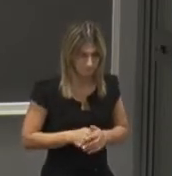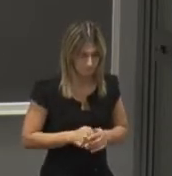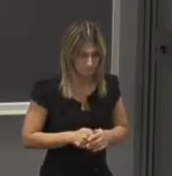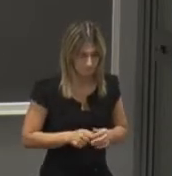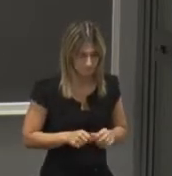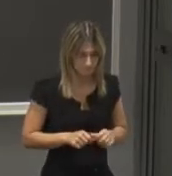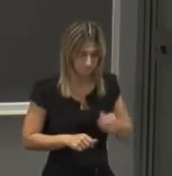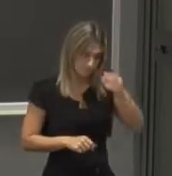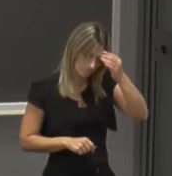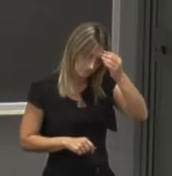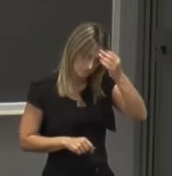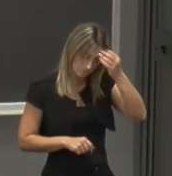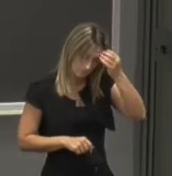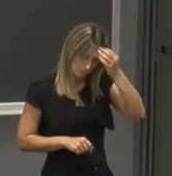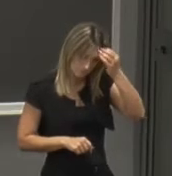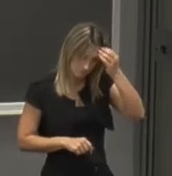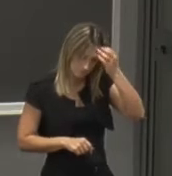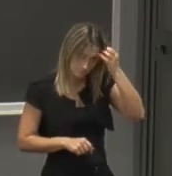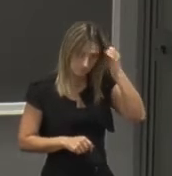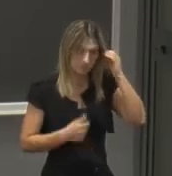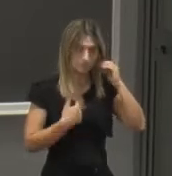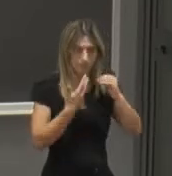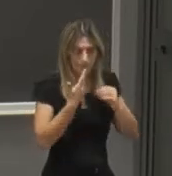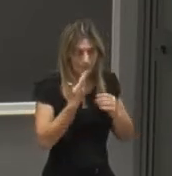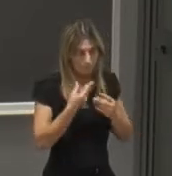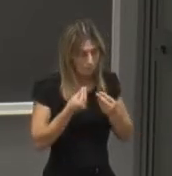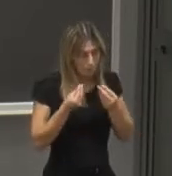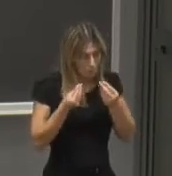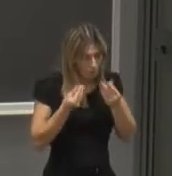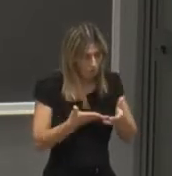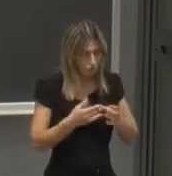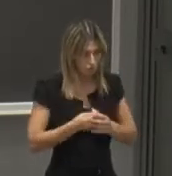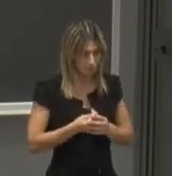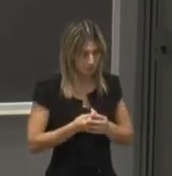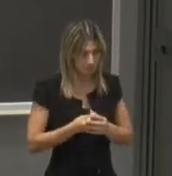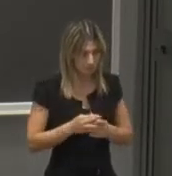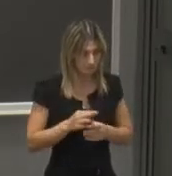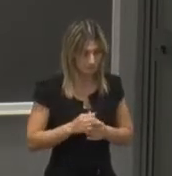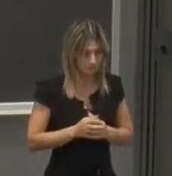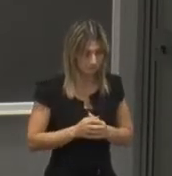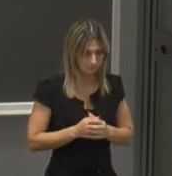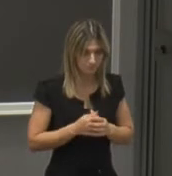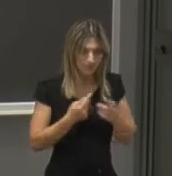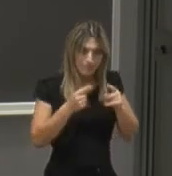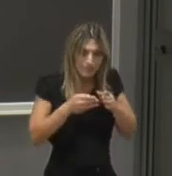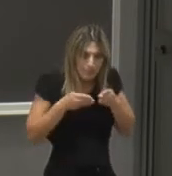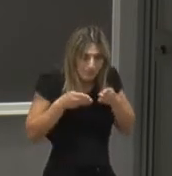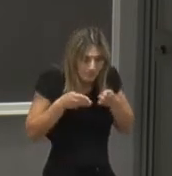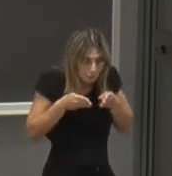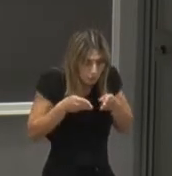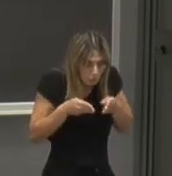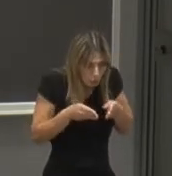vi voglio avvicinare al DISIM attraverso questo